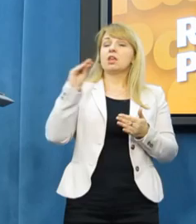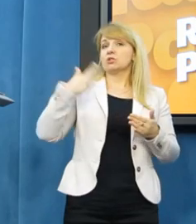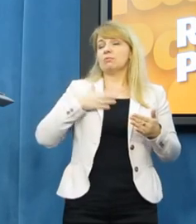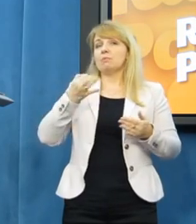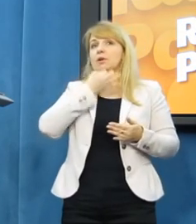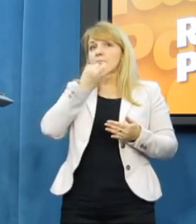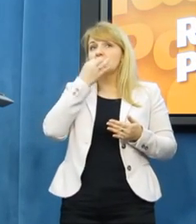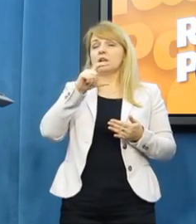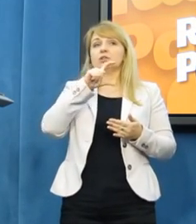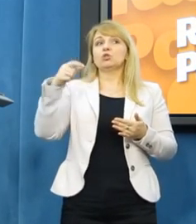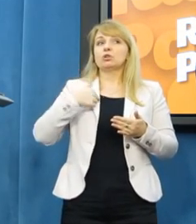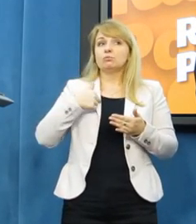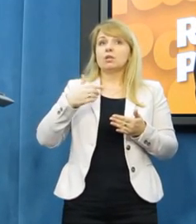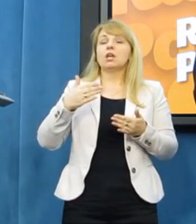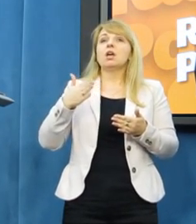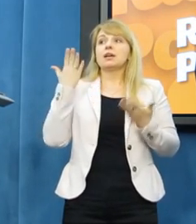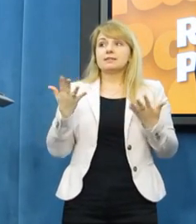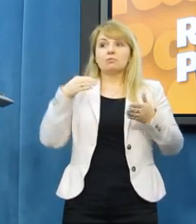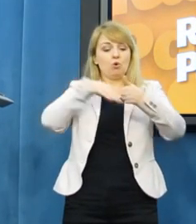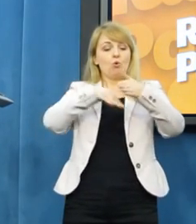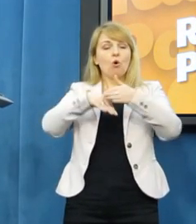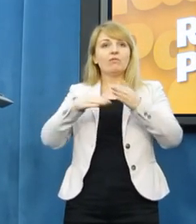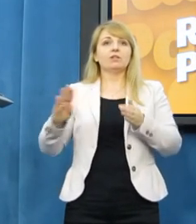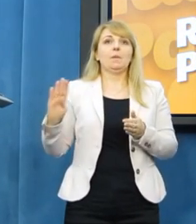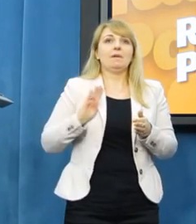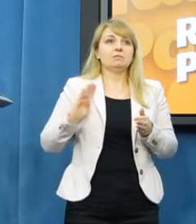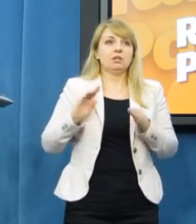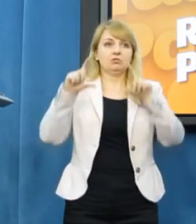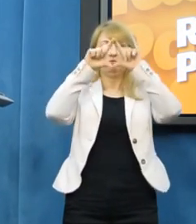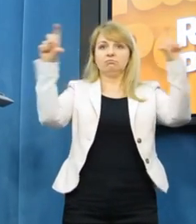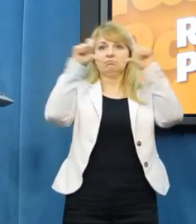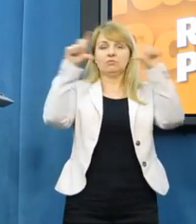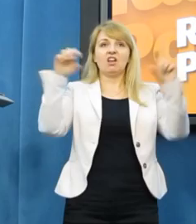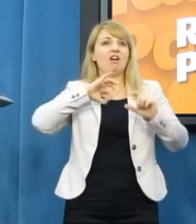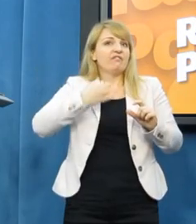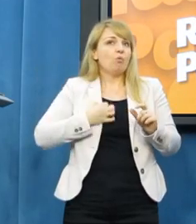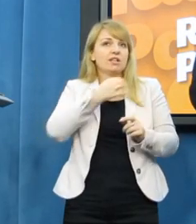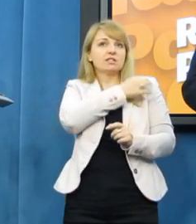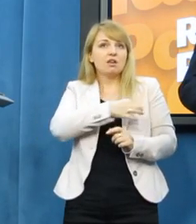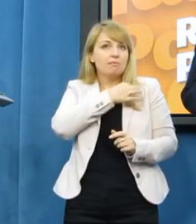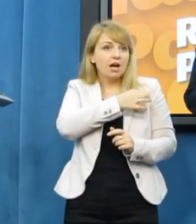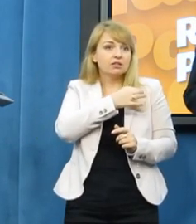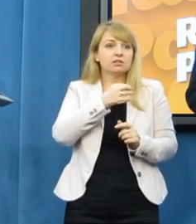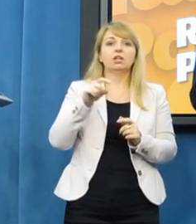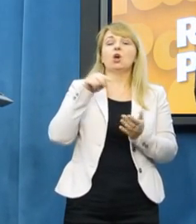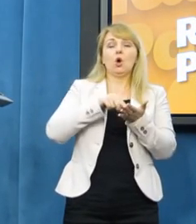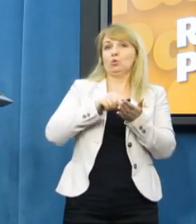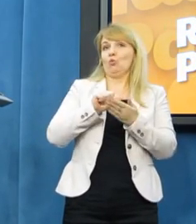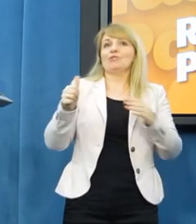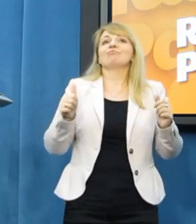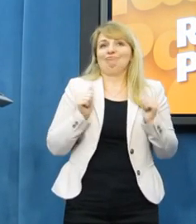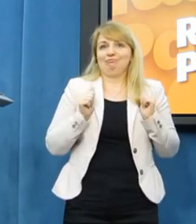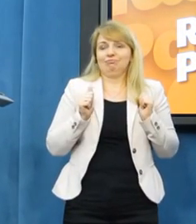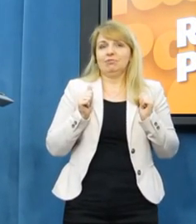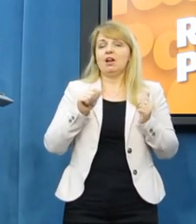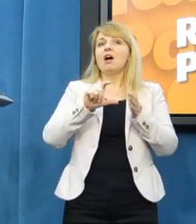czy my będziemy się chowali za bezpiecznymi szyldami własnych partii. Bo oczywiście to bardzo wygodnie być